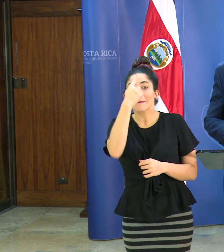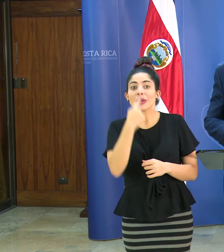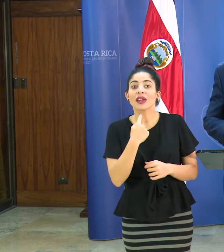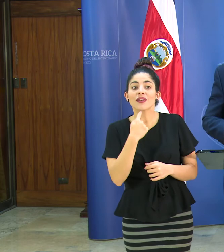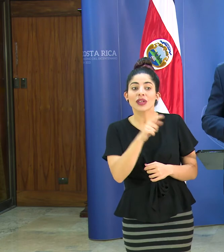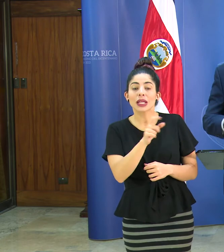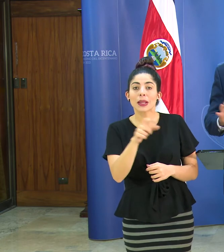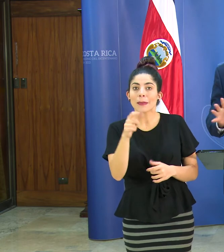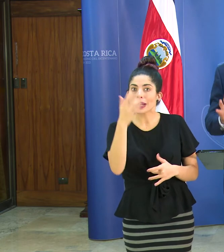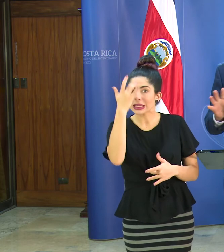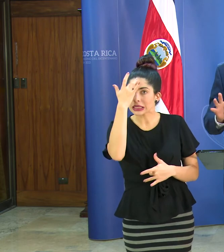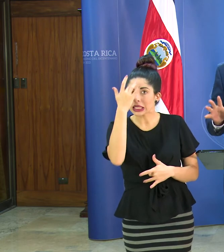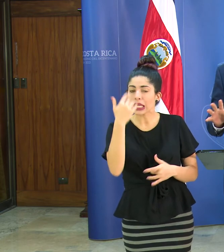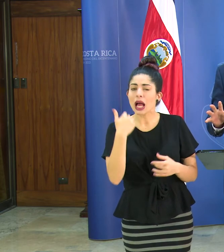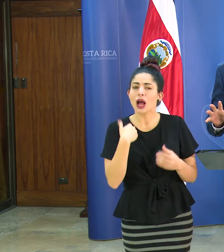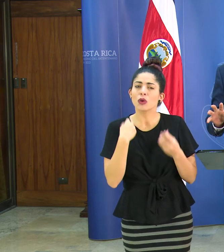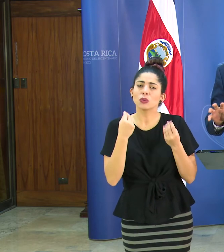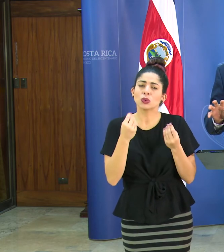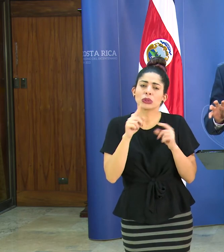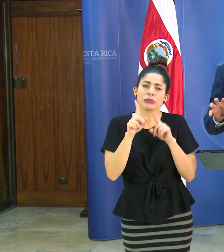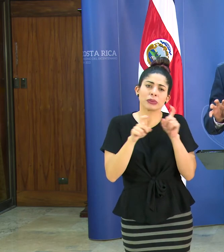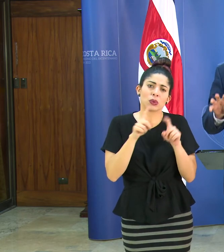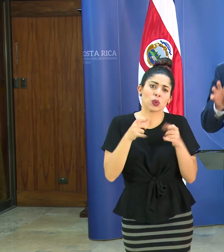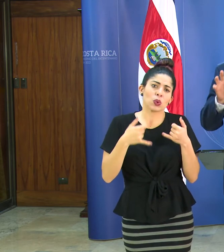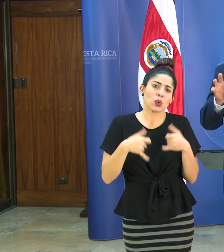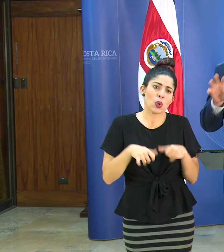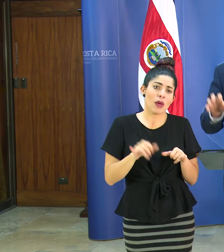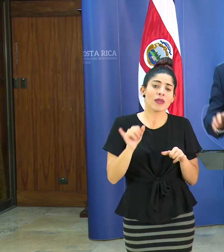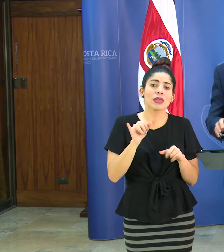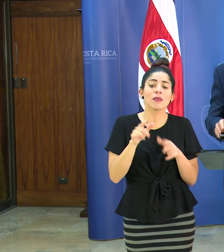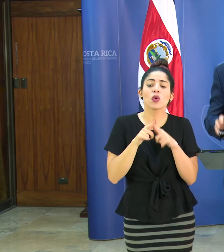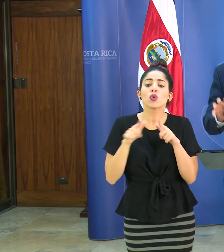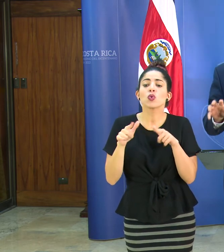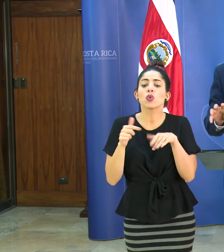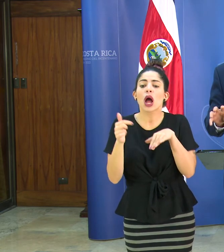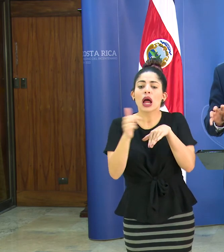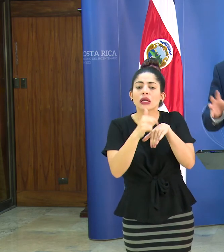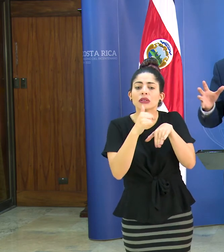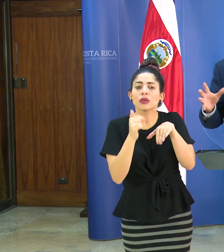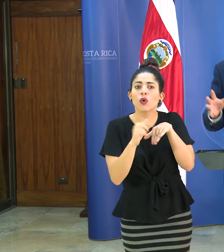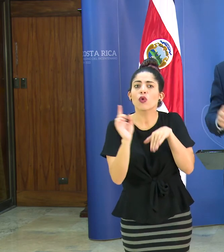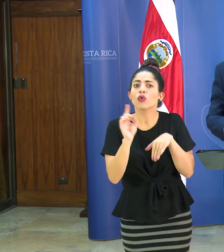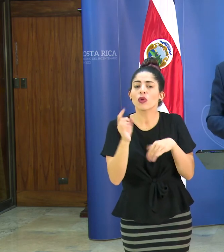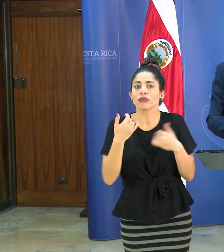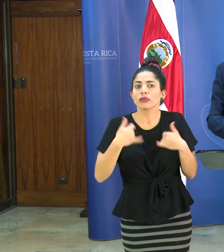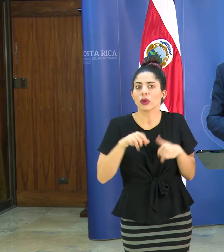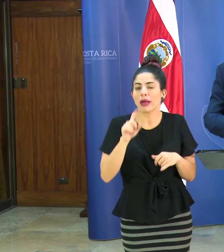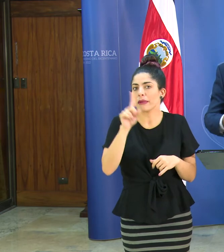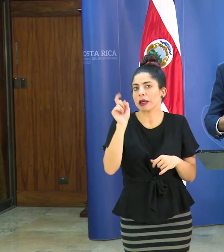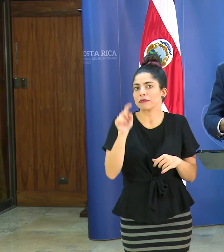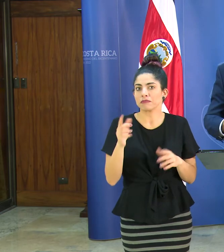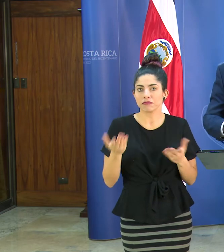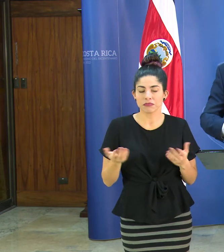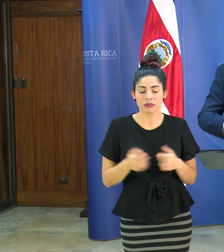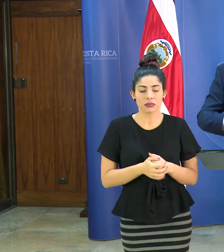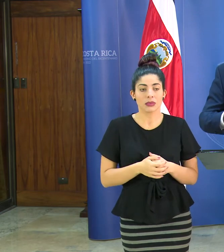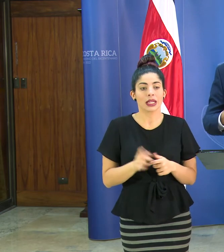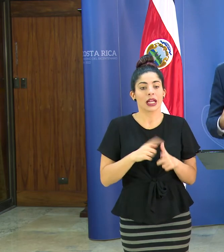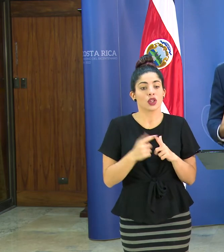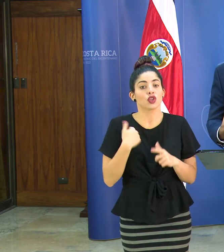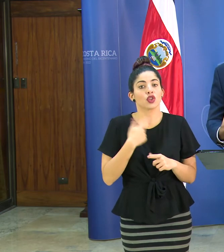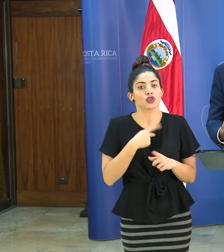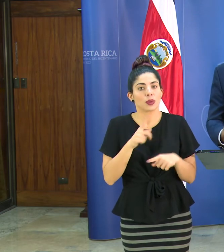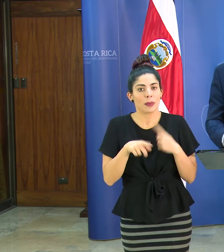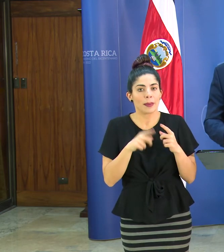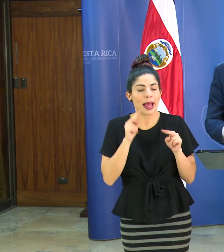pacientes o hay muchas muchas incógnitas inclusive las regiones del país donde se ven es una incógnita y nos iremos